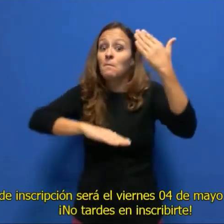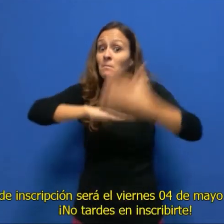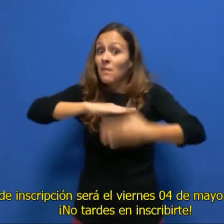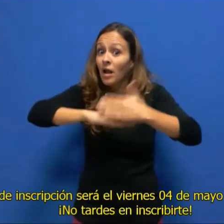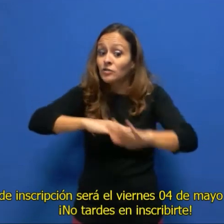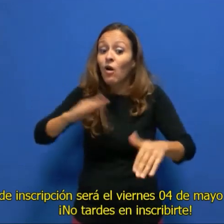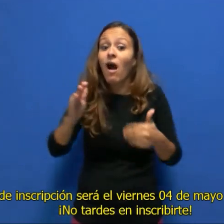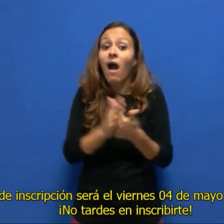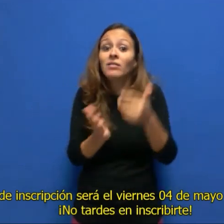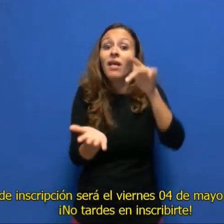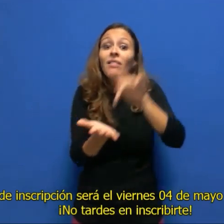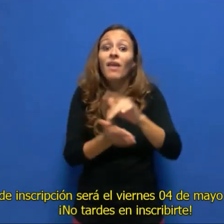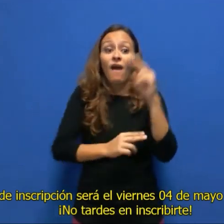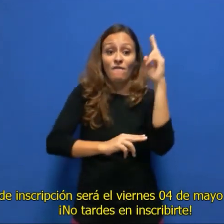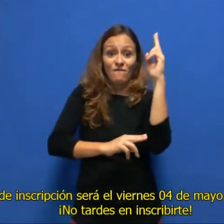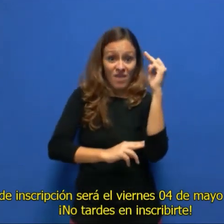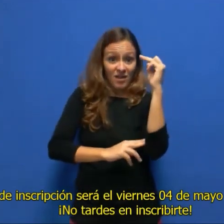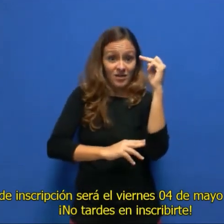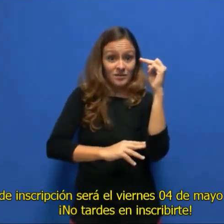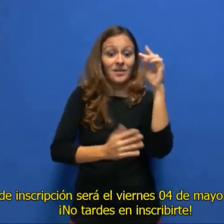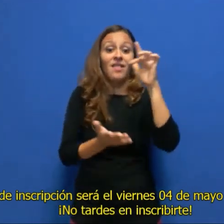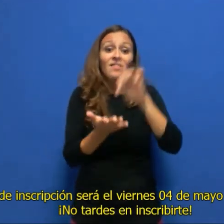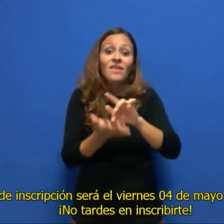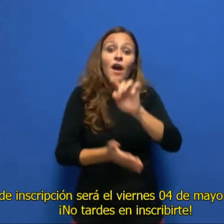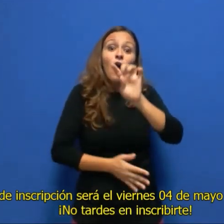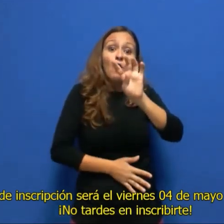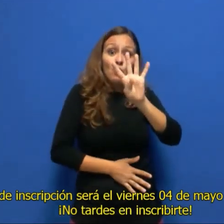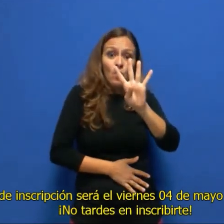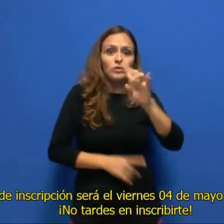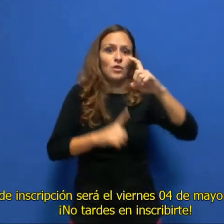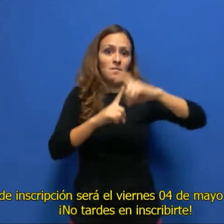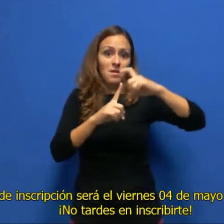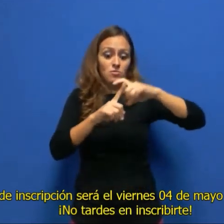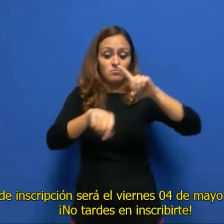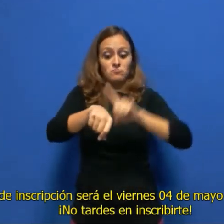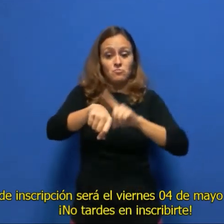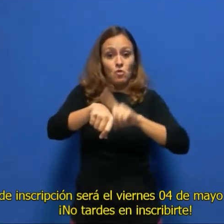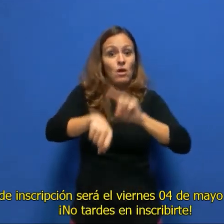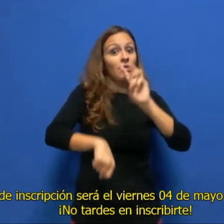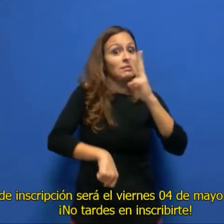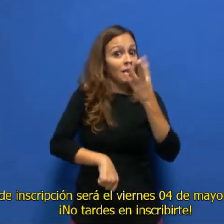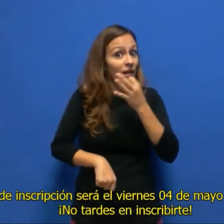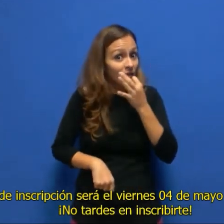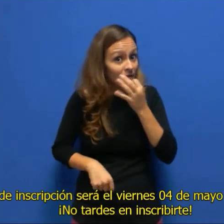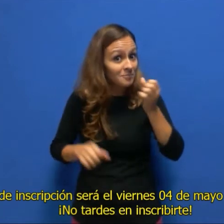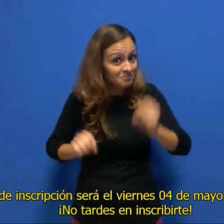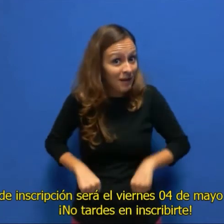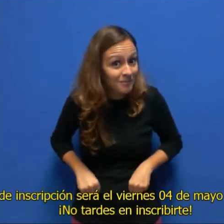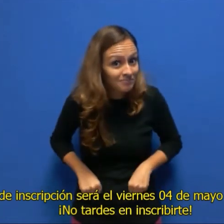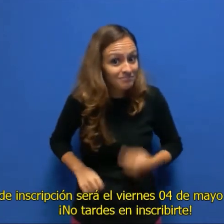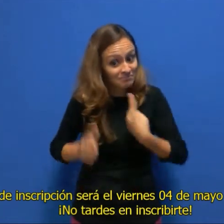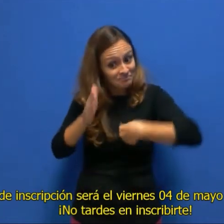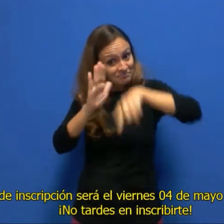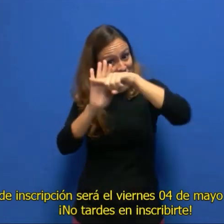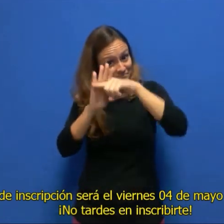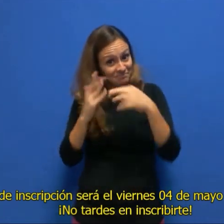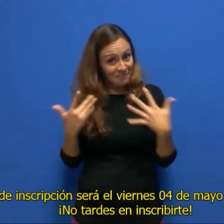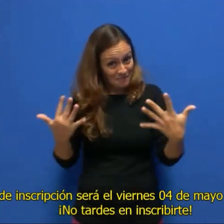el plazo de inscripción será el viernes 4 de mayo a las 3 de la tarde no tardes en